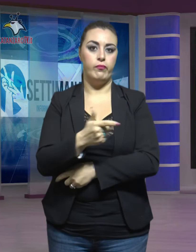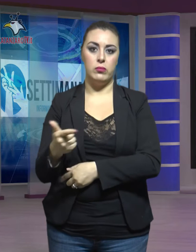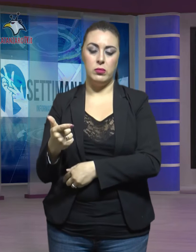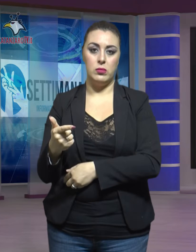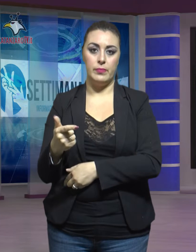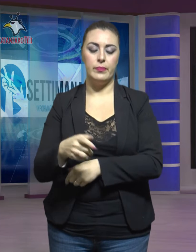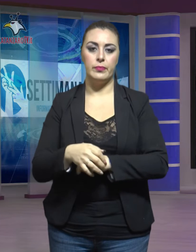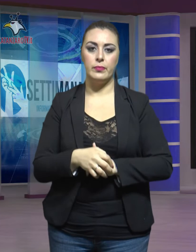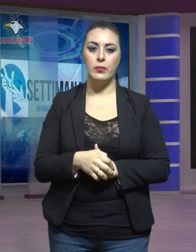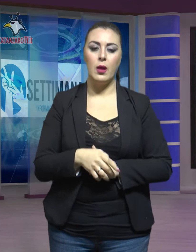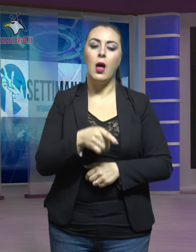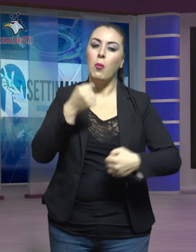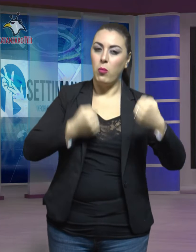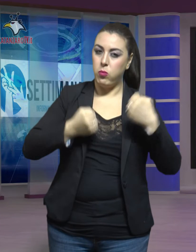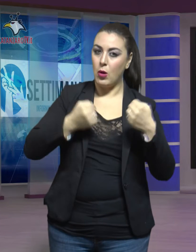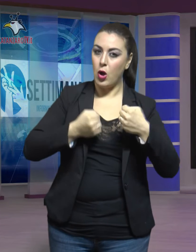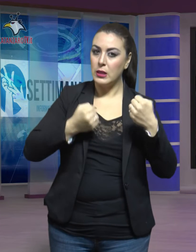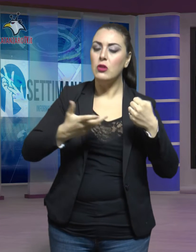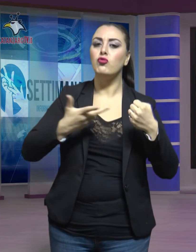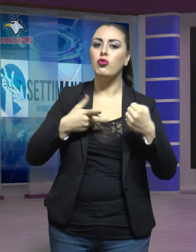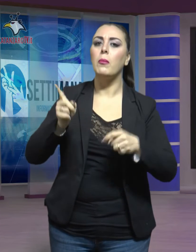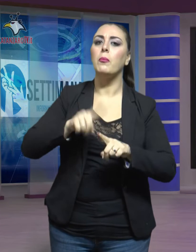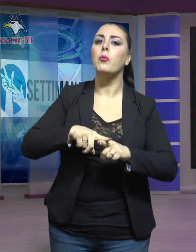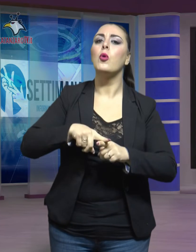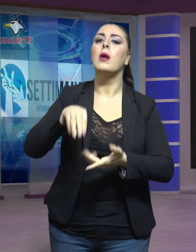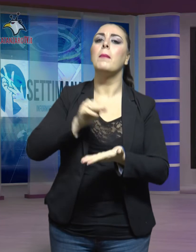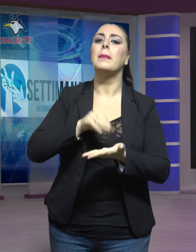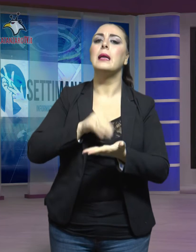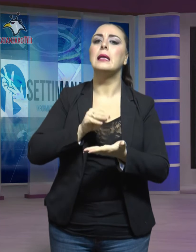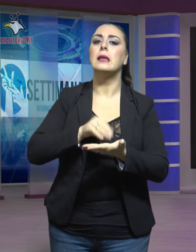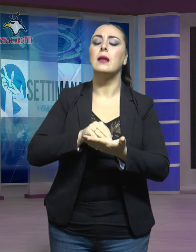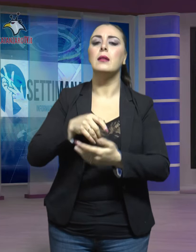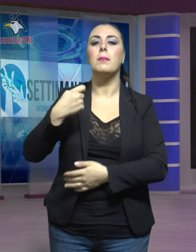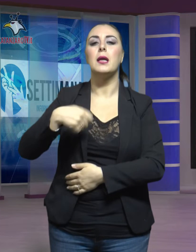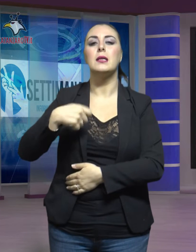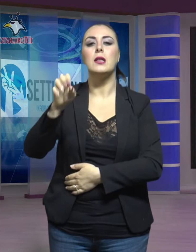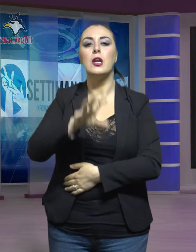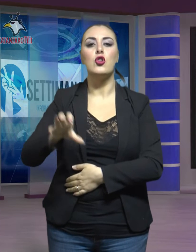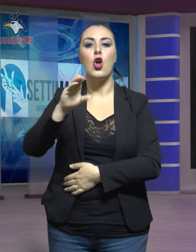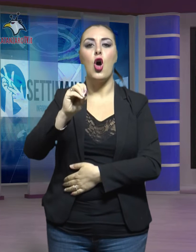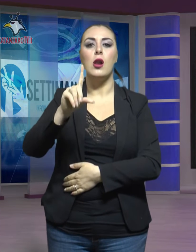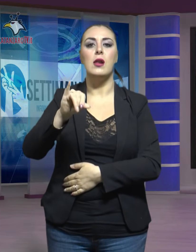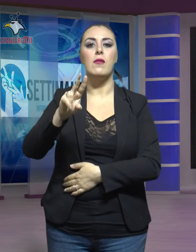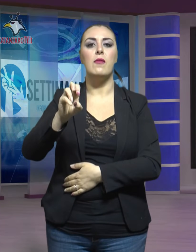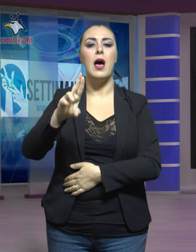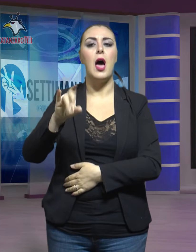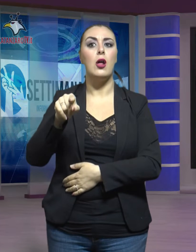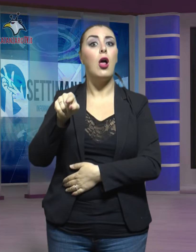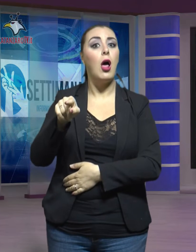ha anche partecipato il presidente della regione Oliverio, che ha difeso i lavoratori.